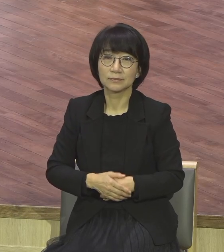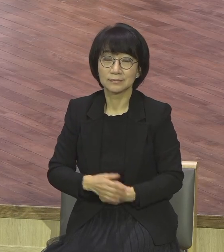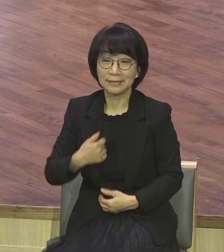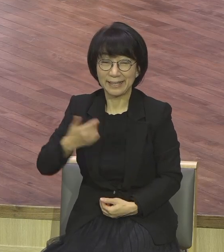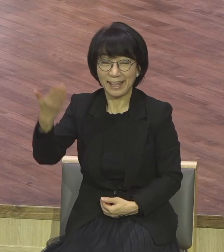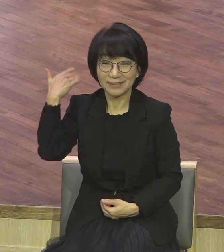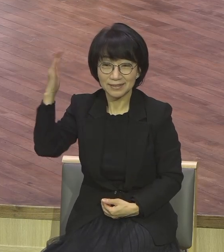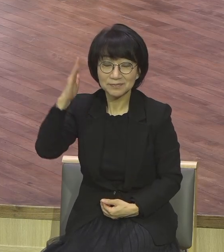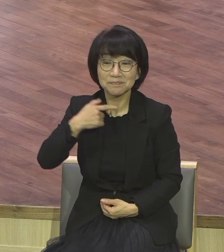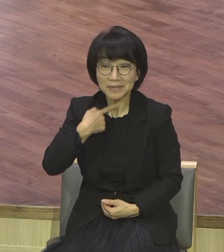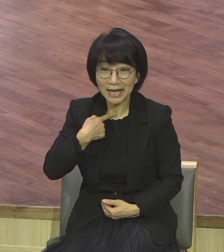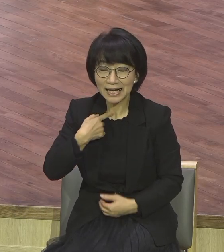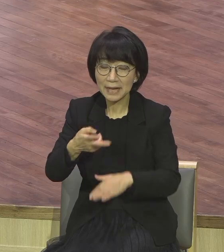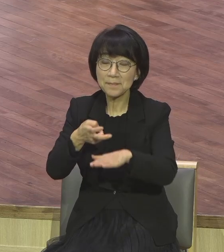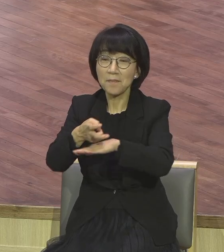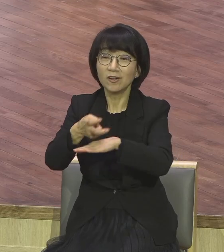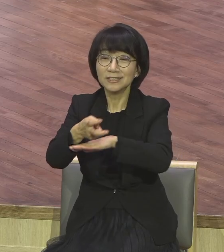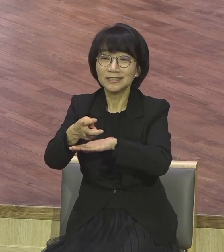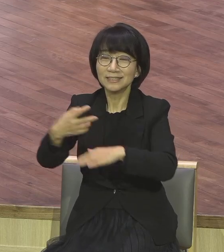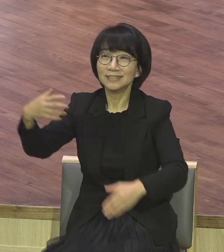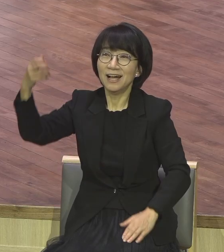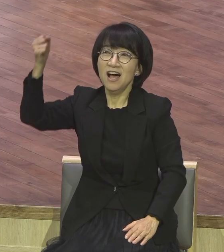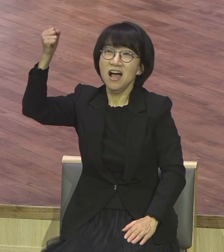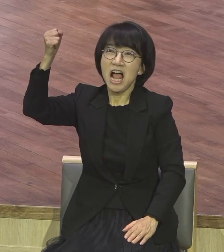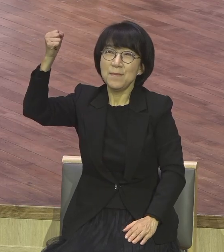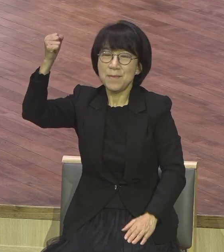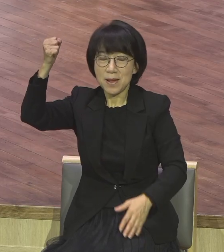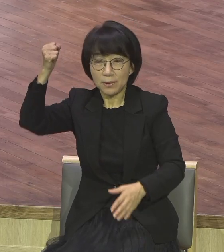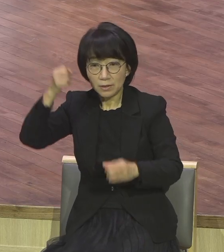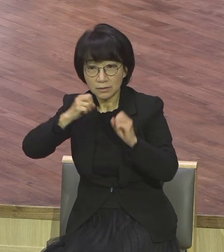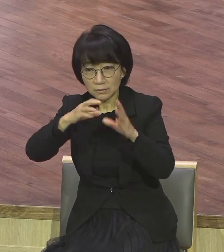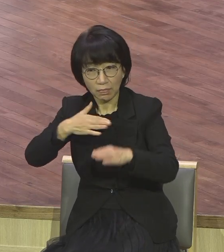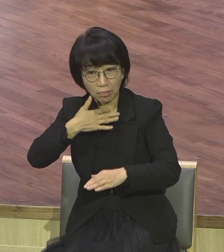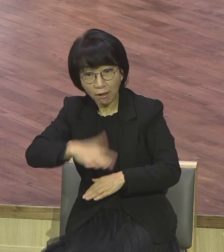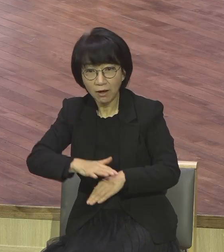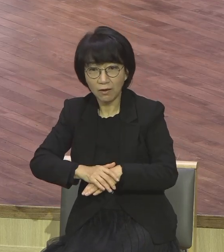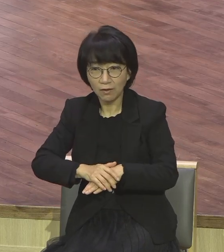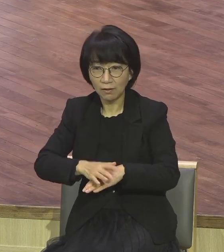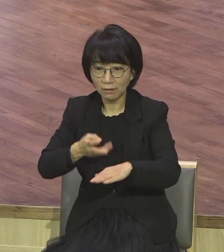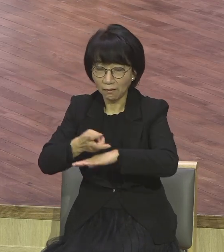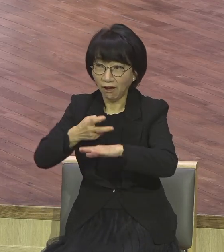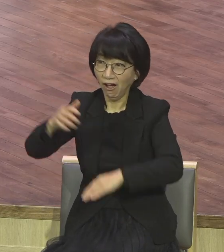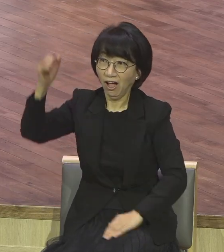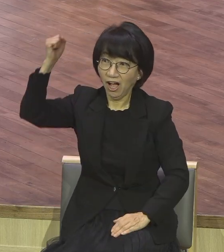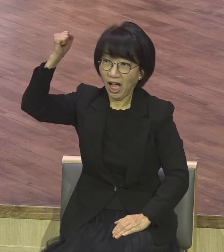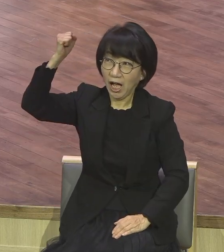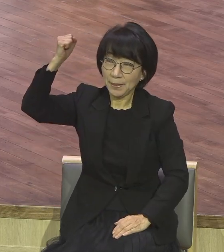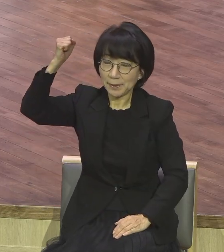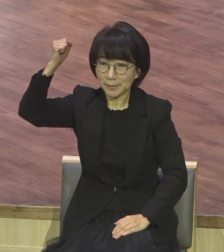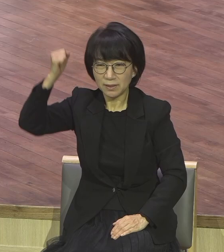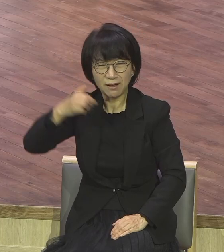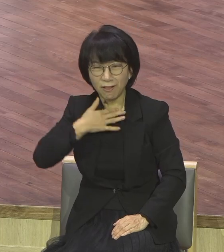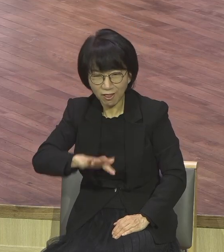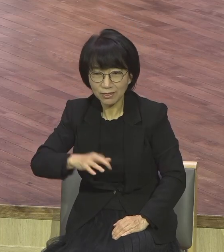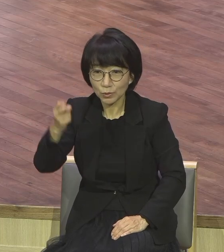해봤습니까 위치한전도 해봤습니까 나 그런거 처음 유치장에도 처음 들어가봐 나 그런거 들어가본 적이 없어요 병생에